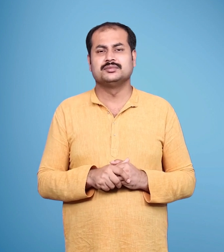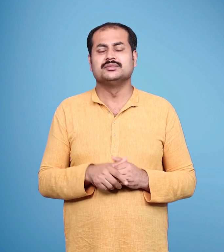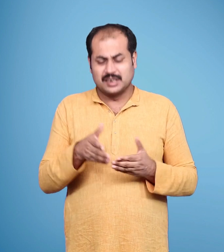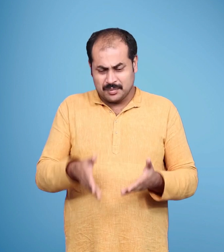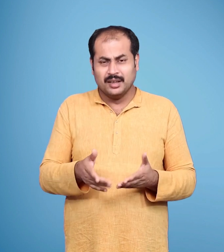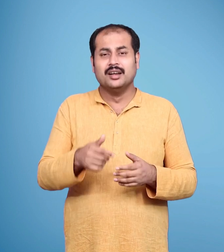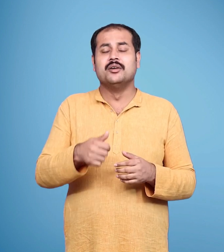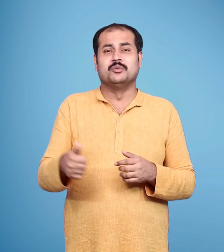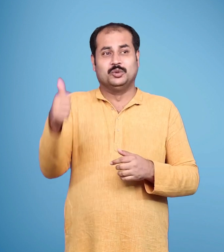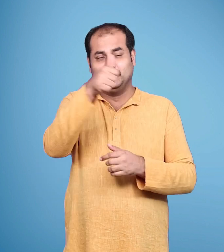तुम राज करो पुत्र